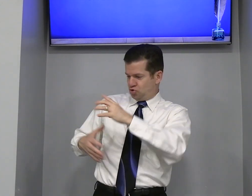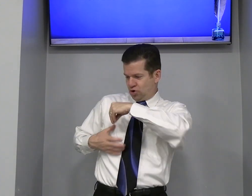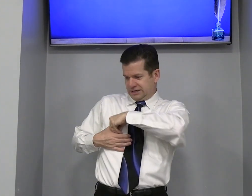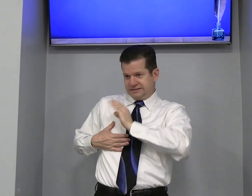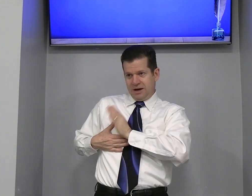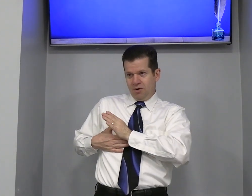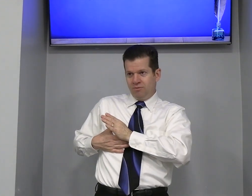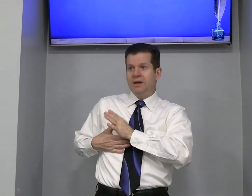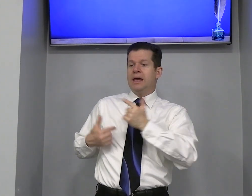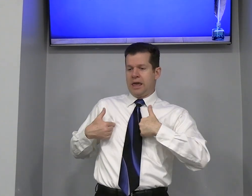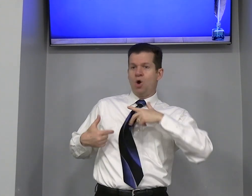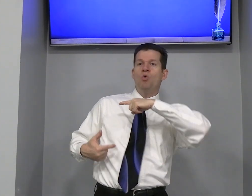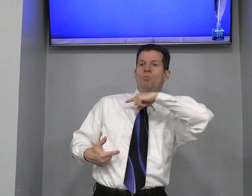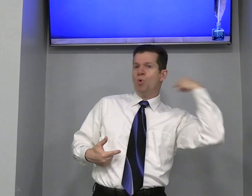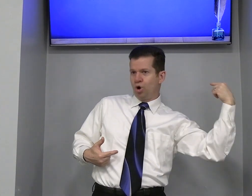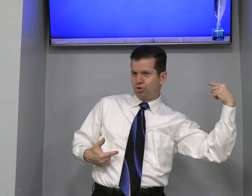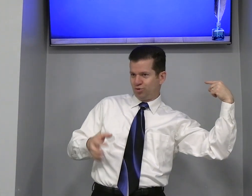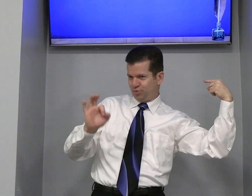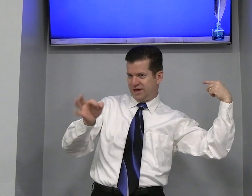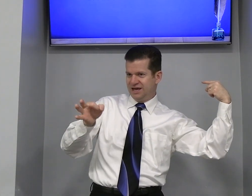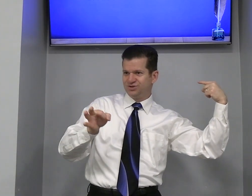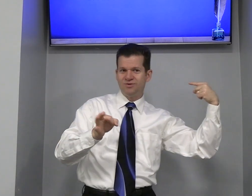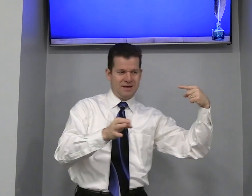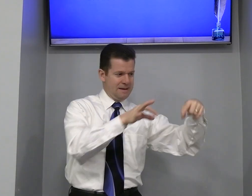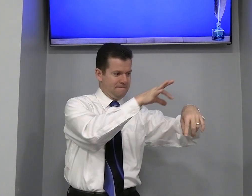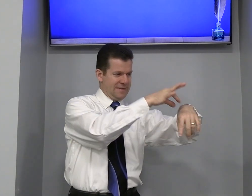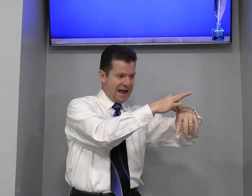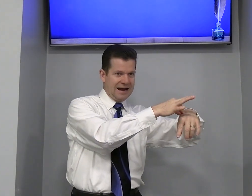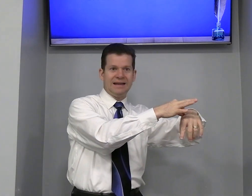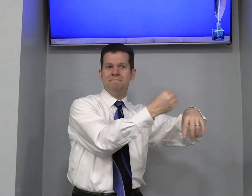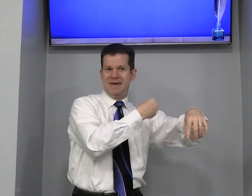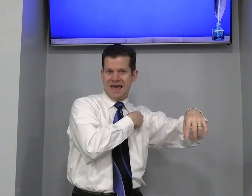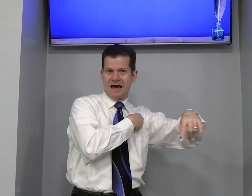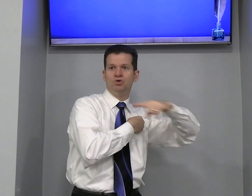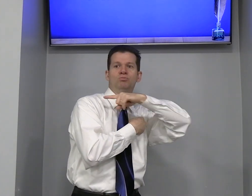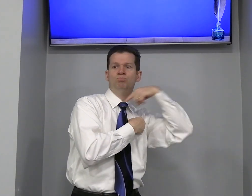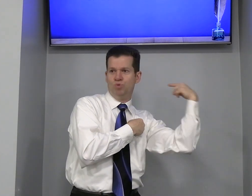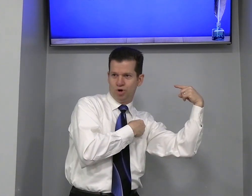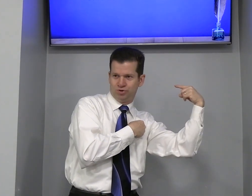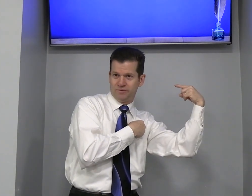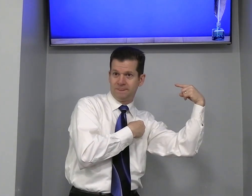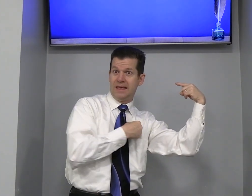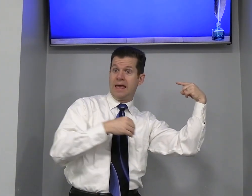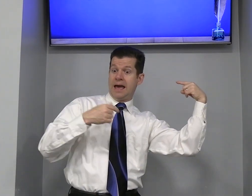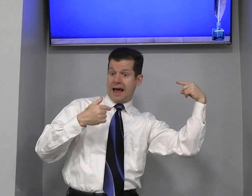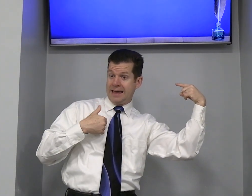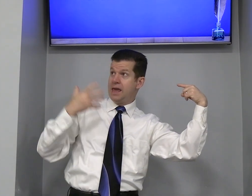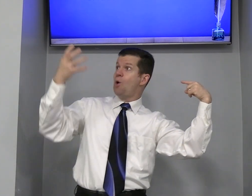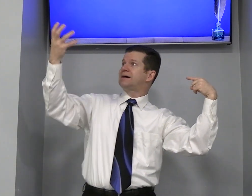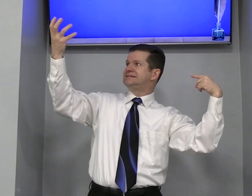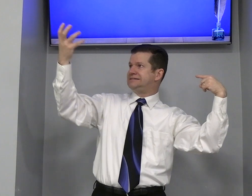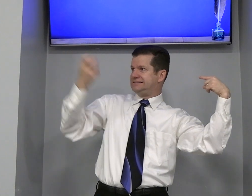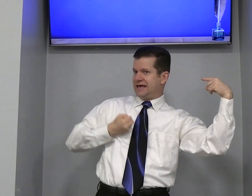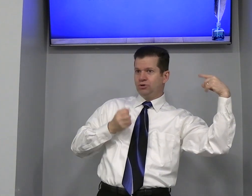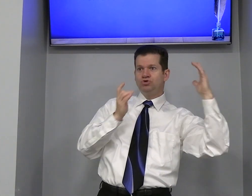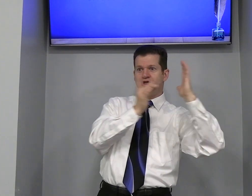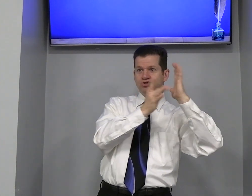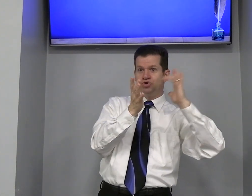No coração Eu Morto Não é isso? Carne Pecado Morto Aí eu Aceito Jesus